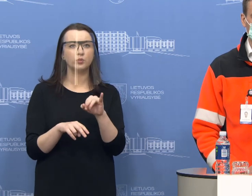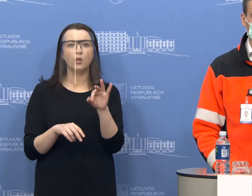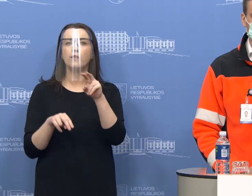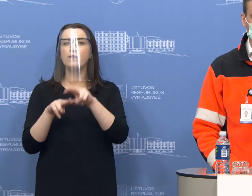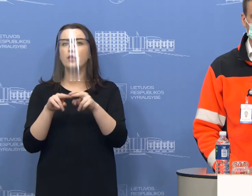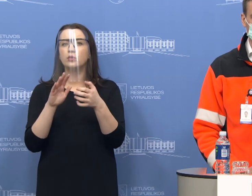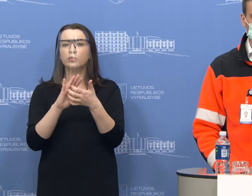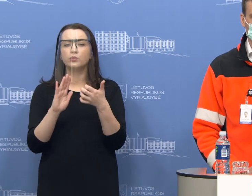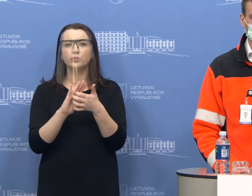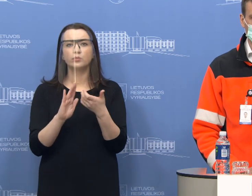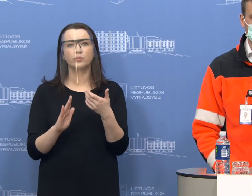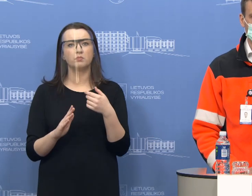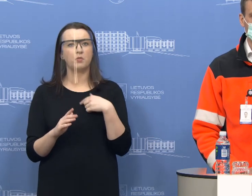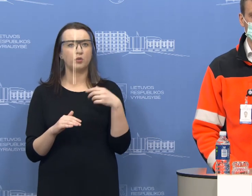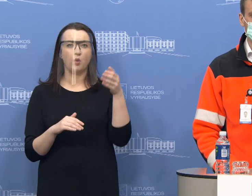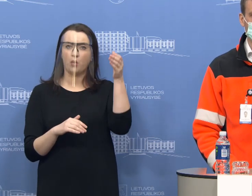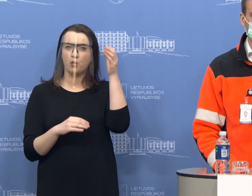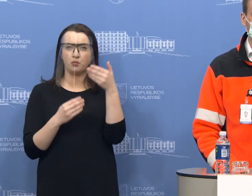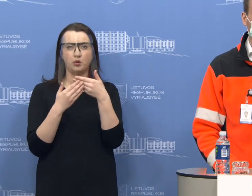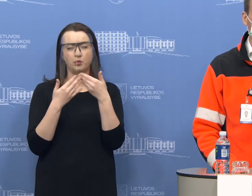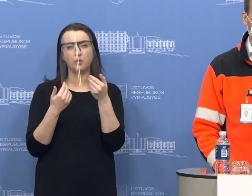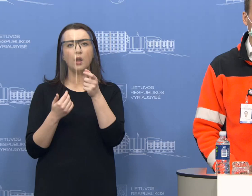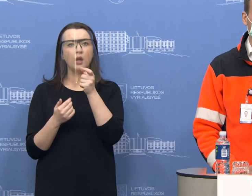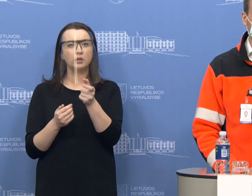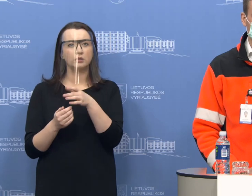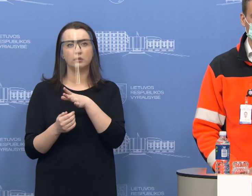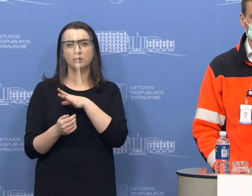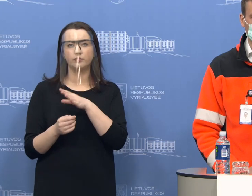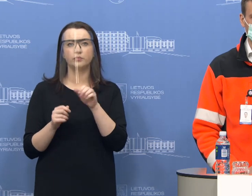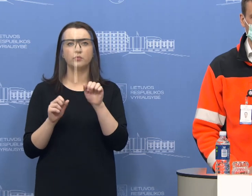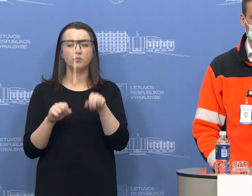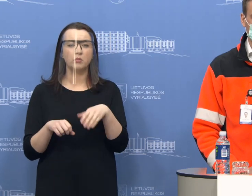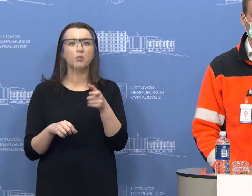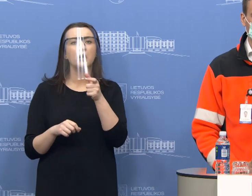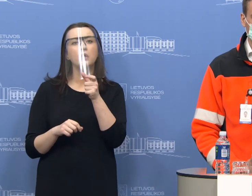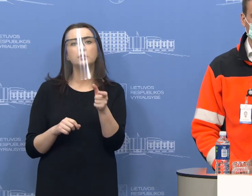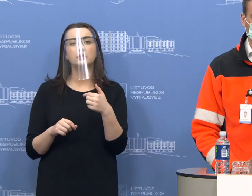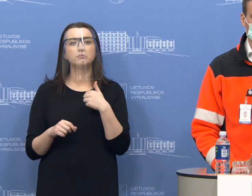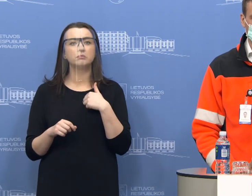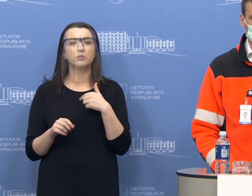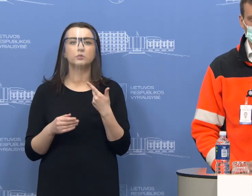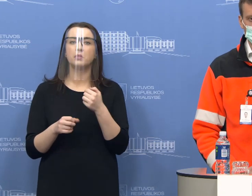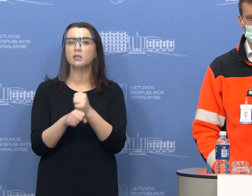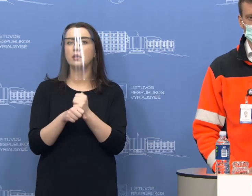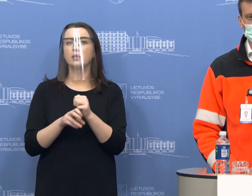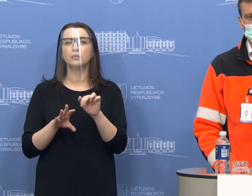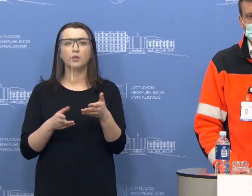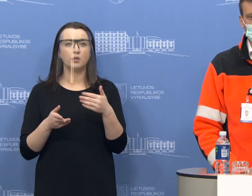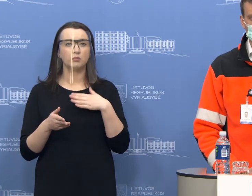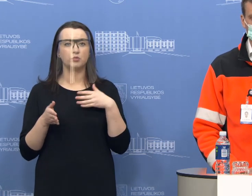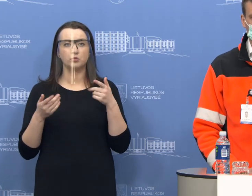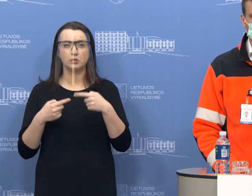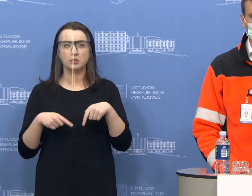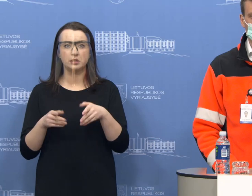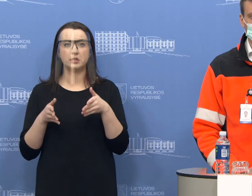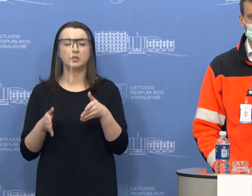turbūt ne mano kompetencija, negaliu aš atsakyti, tai mes galime atsakyti tik tai, ką mes dirbame. Tai reiškia, kad tiek